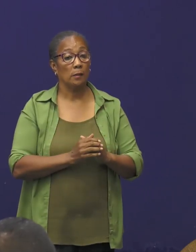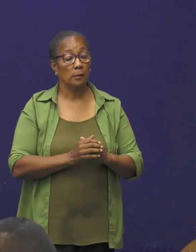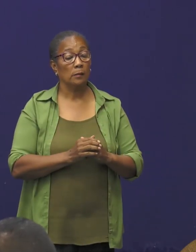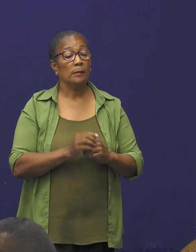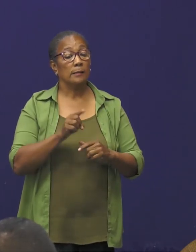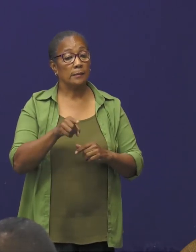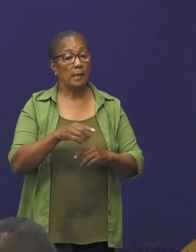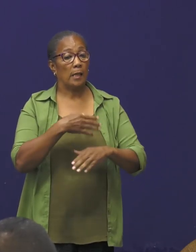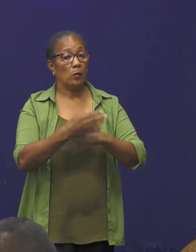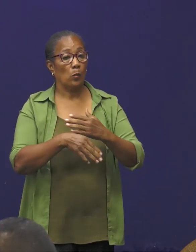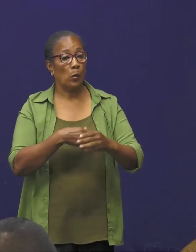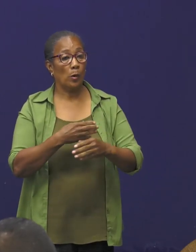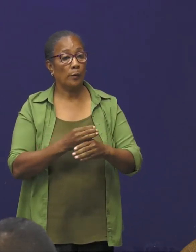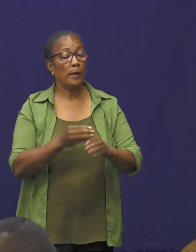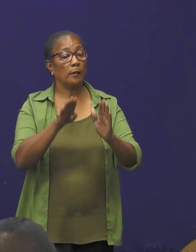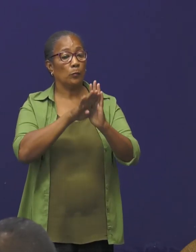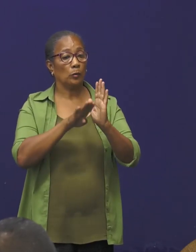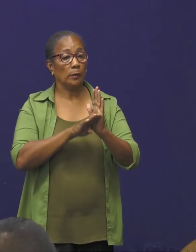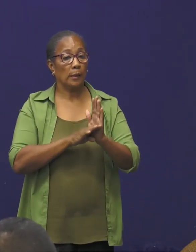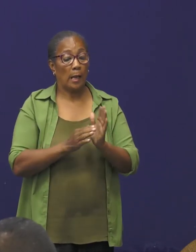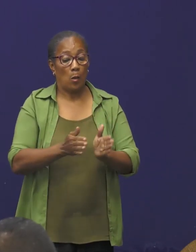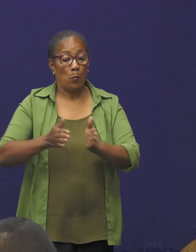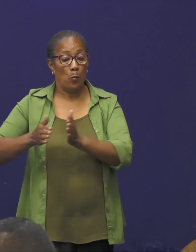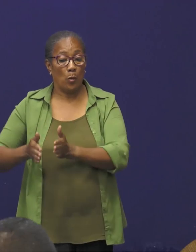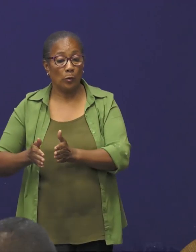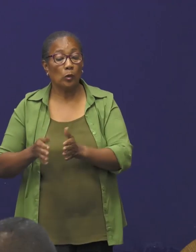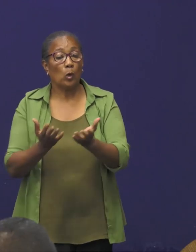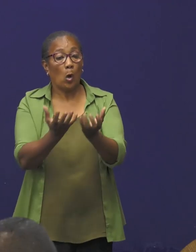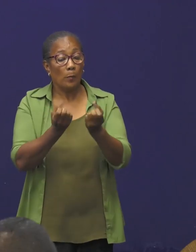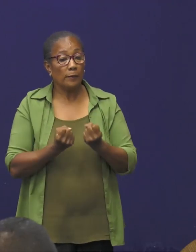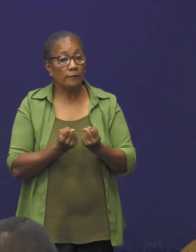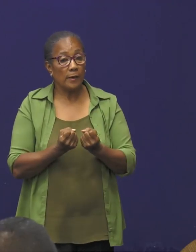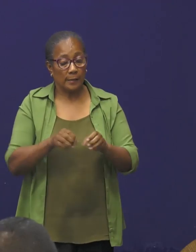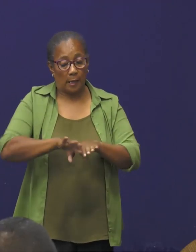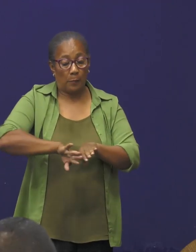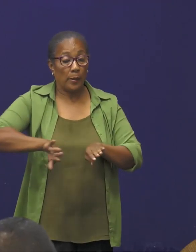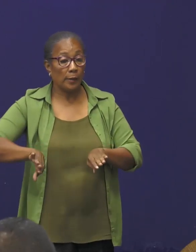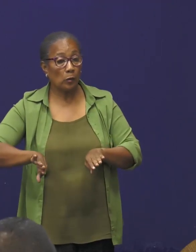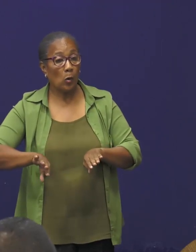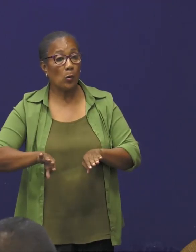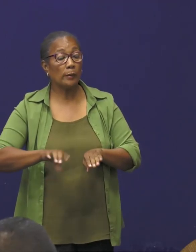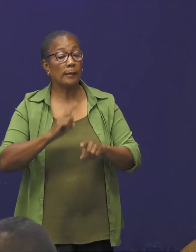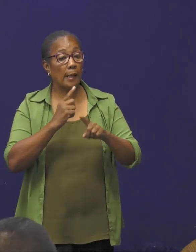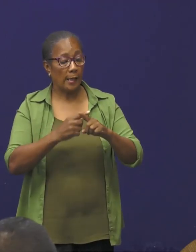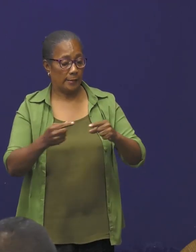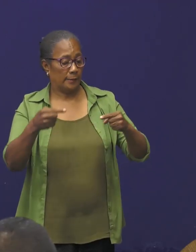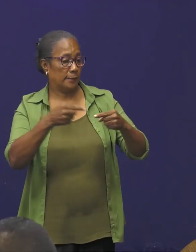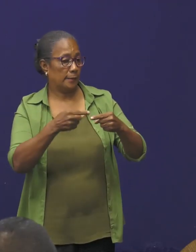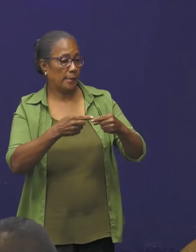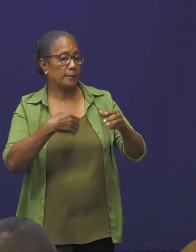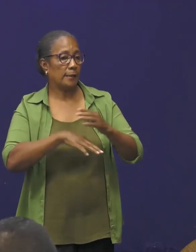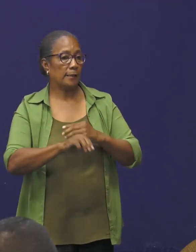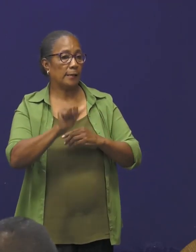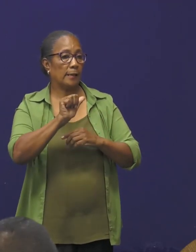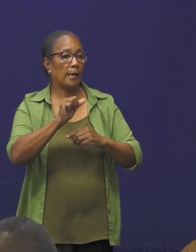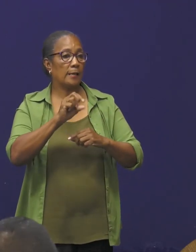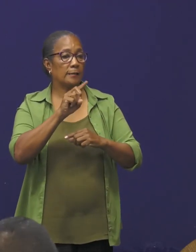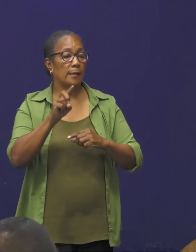werd volgens protocol buiten opgevangen, apart gehouden en er werd een test ingezet in het AZP.